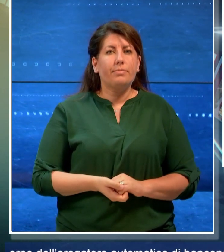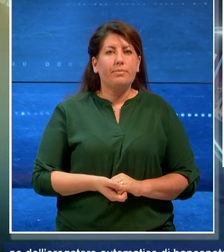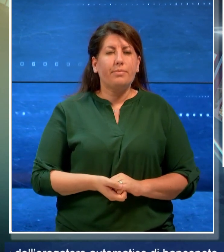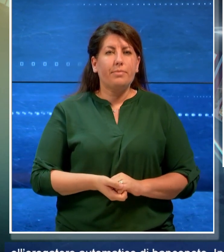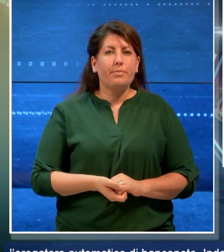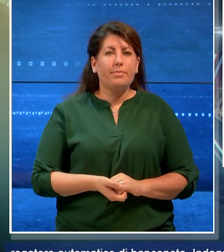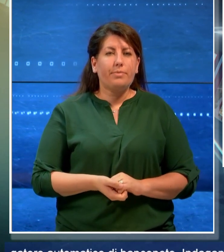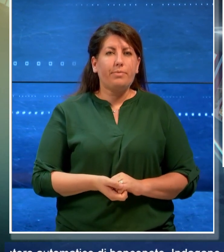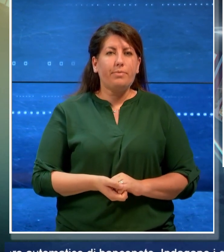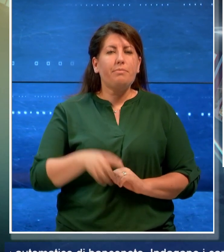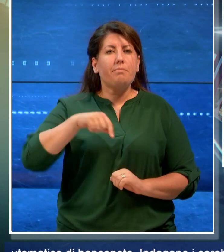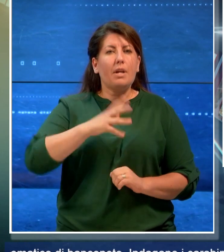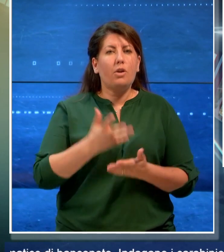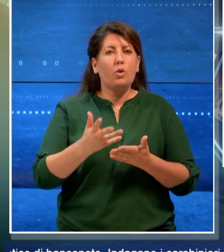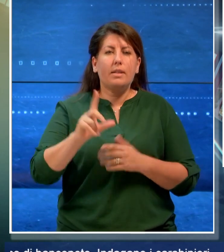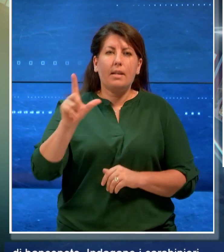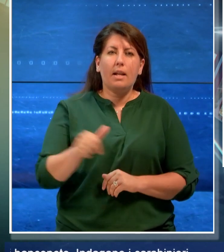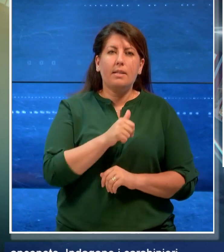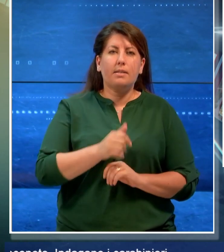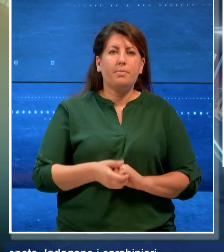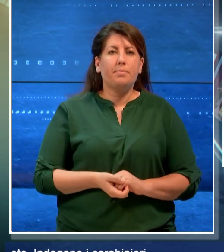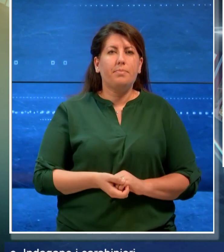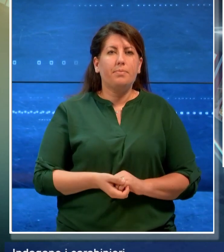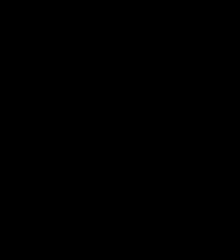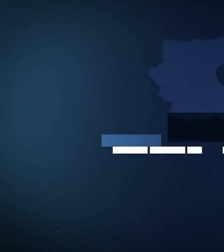E adesso le altre notizie del TgLis.